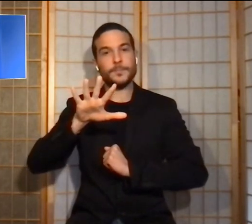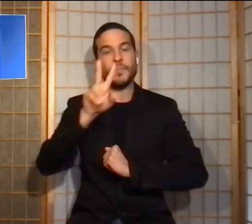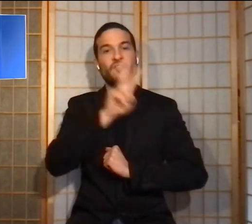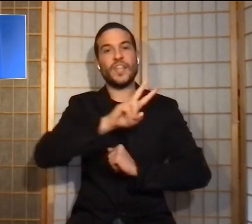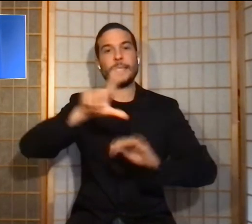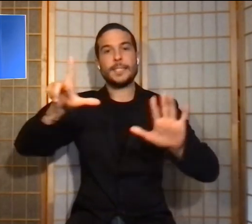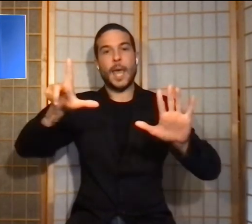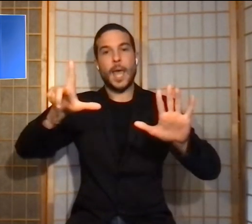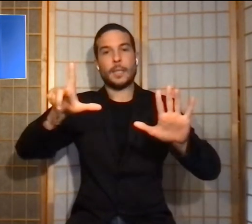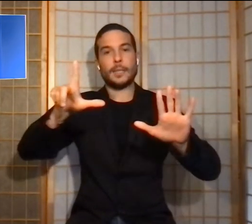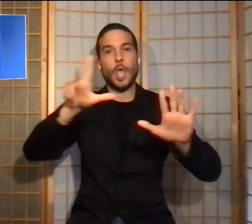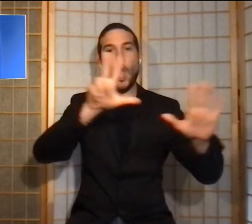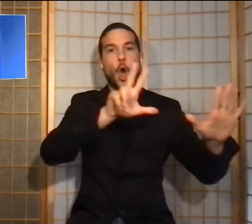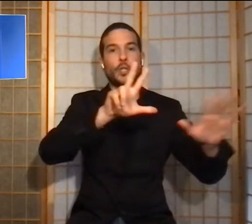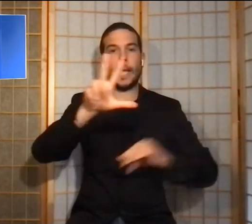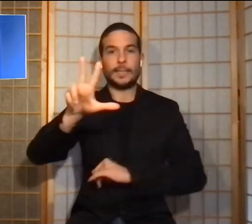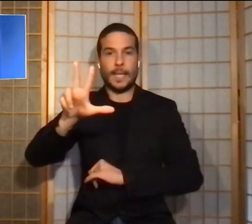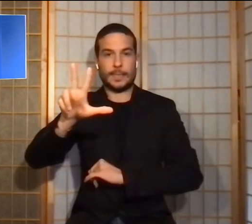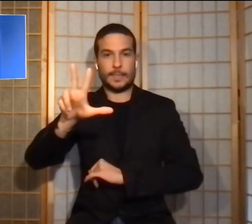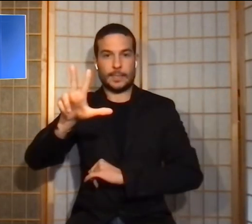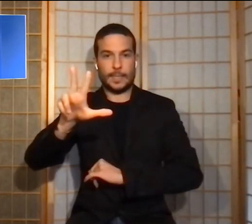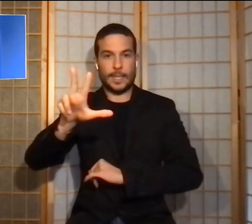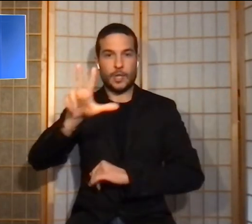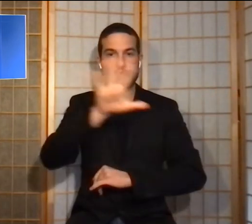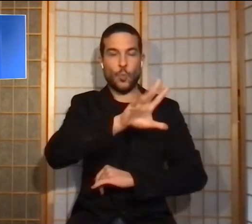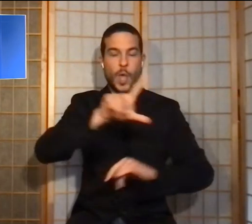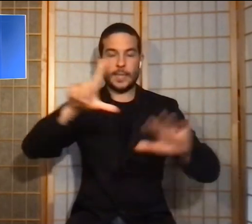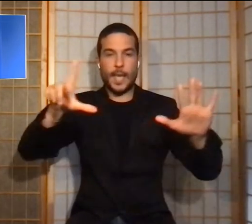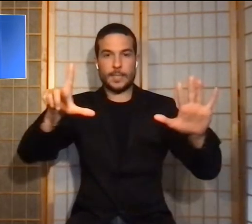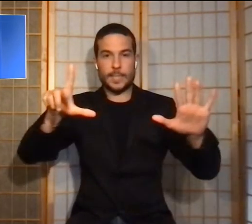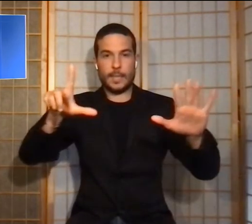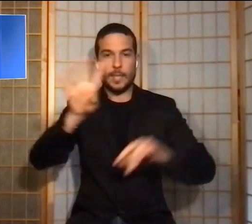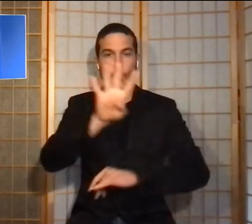83 57 4.